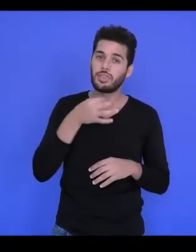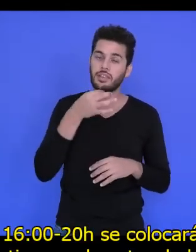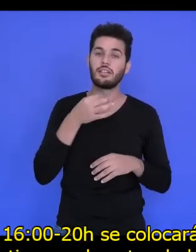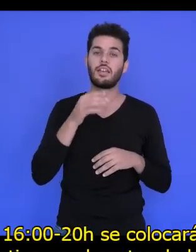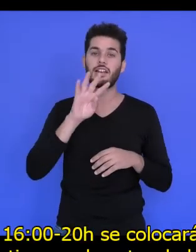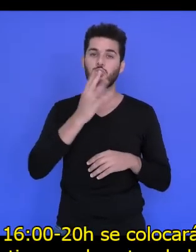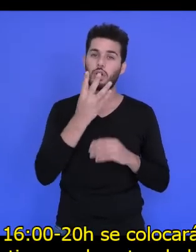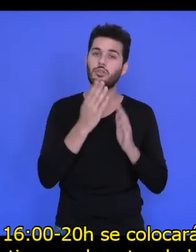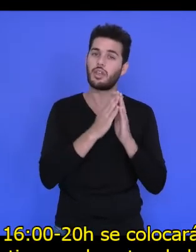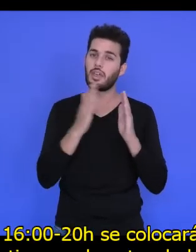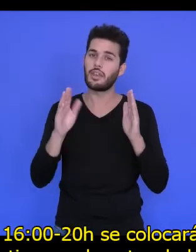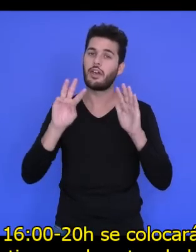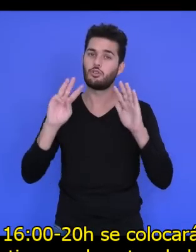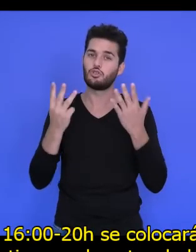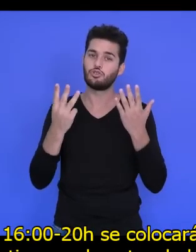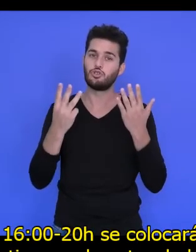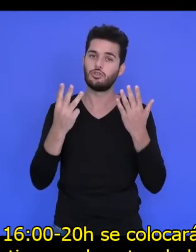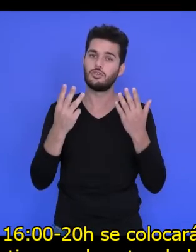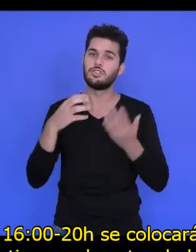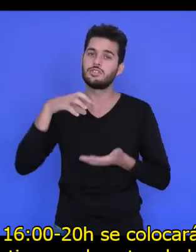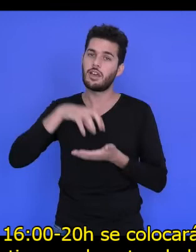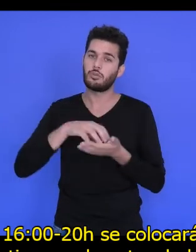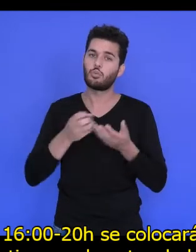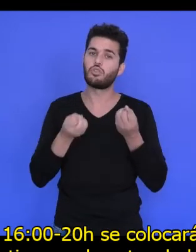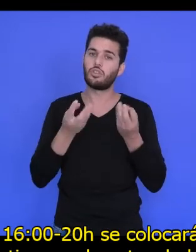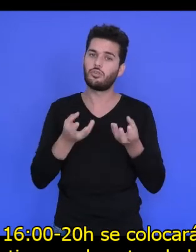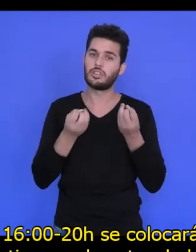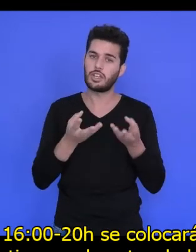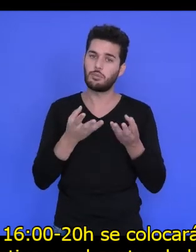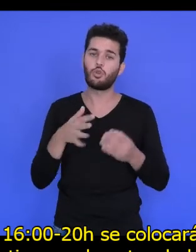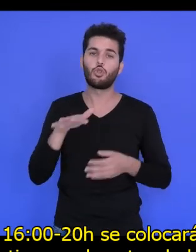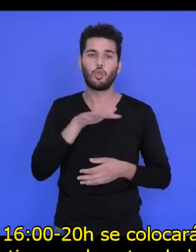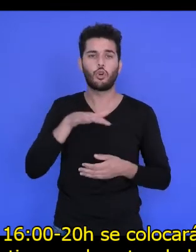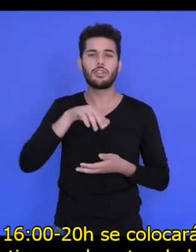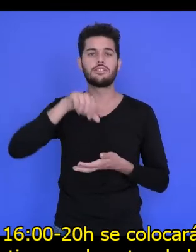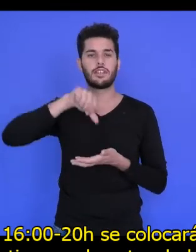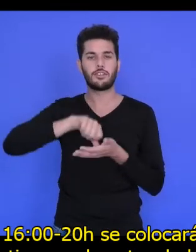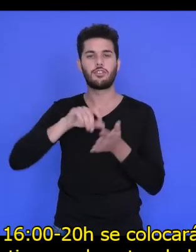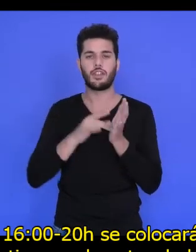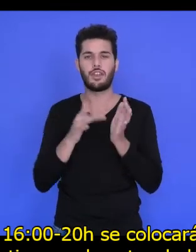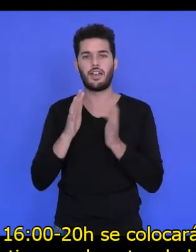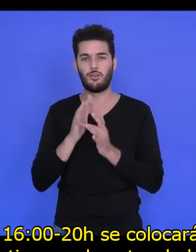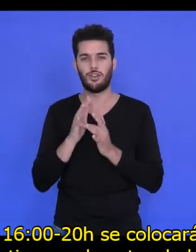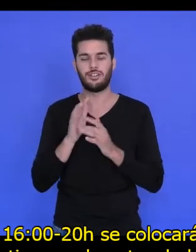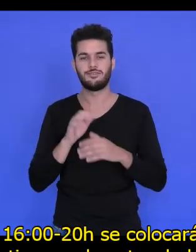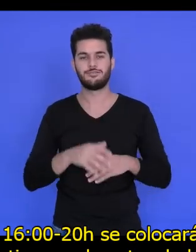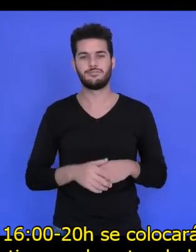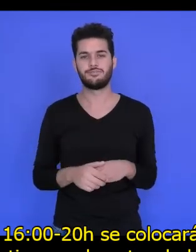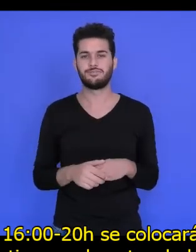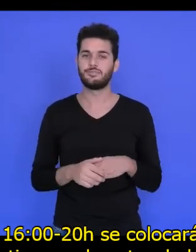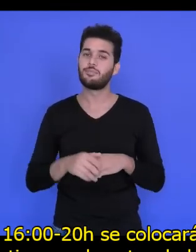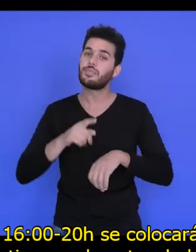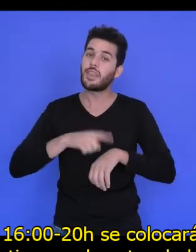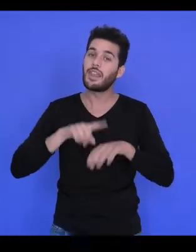Luego, de 4 a 8 de la tarde se colocará un stand informativo en el centro de la laguna.